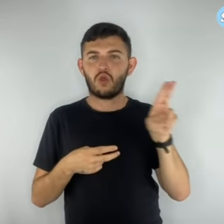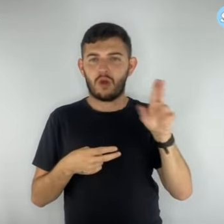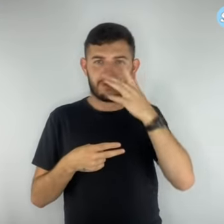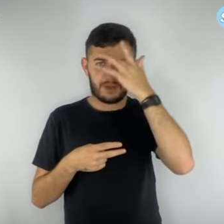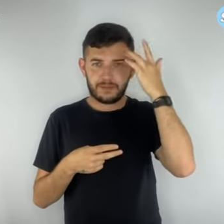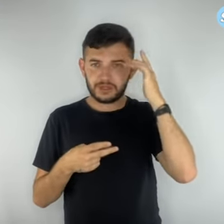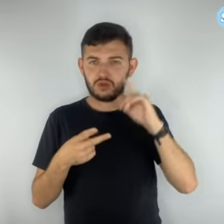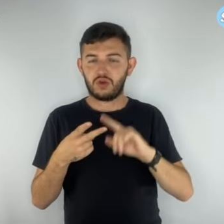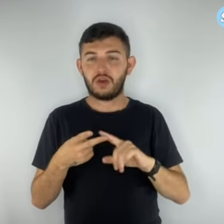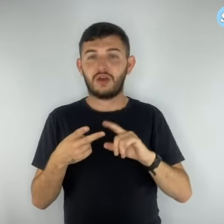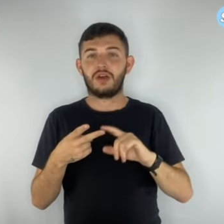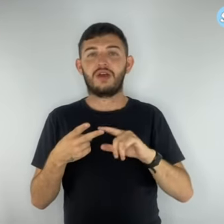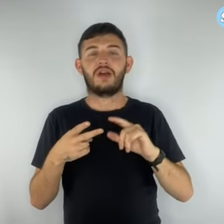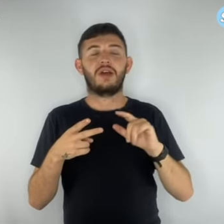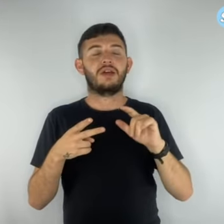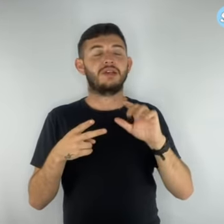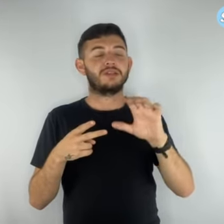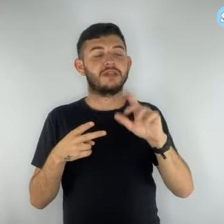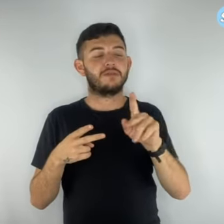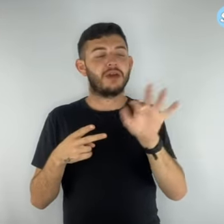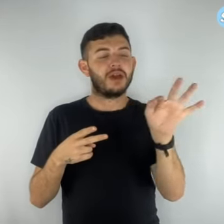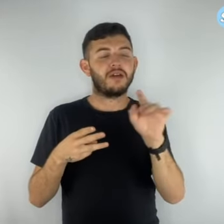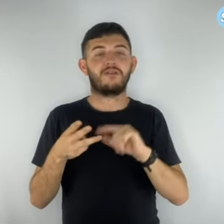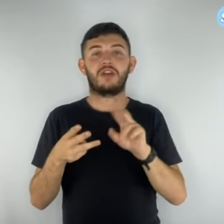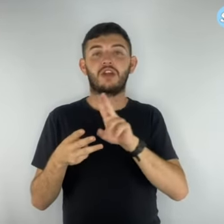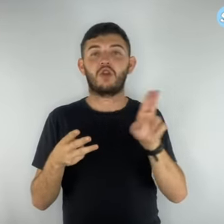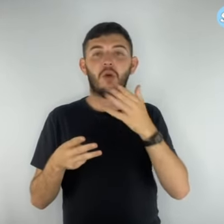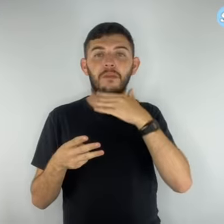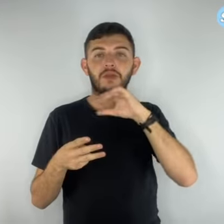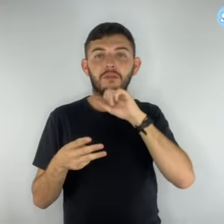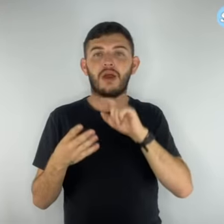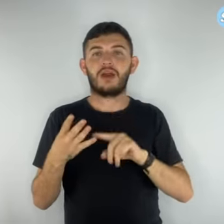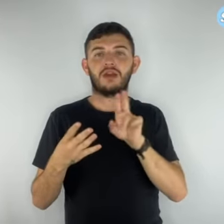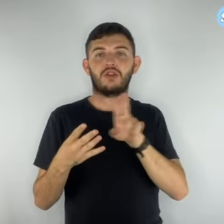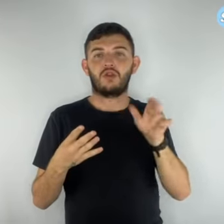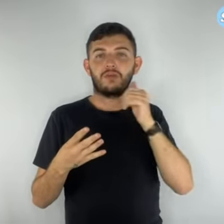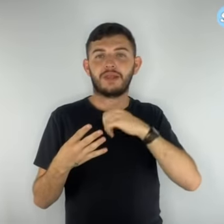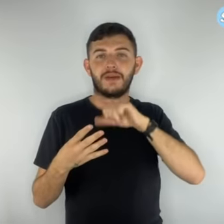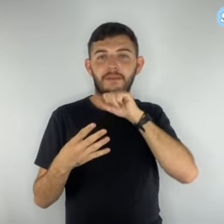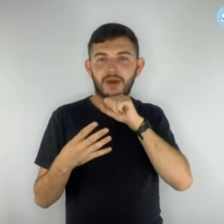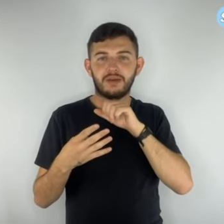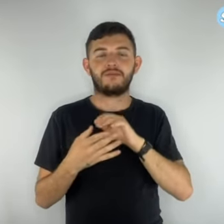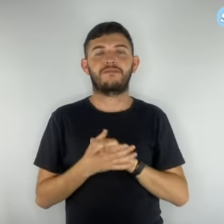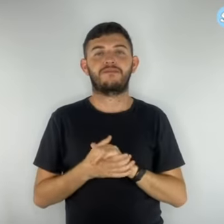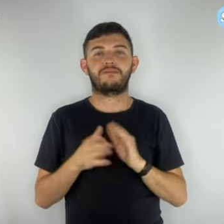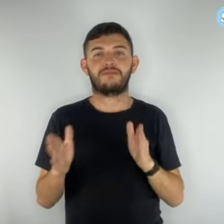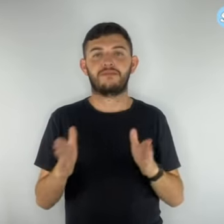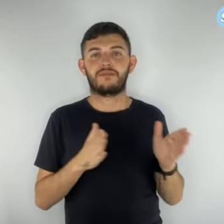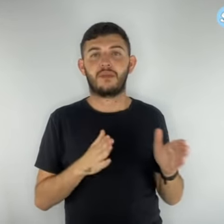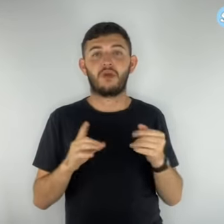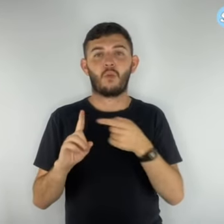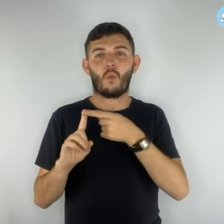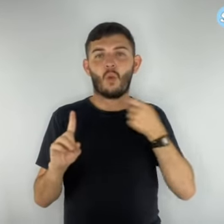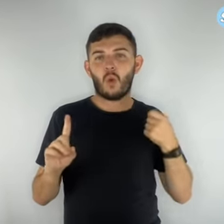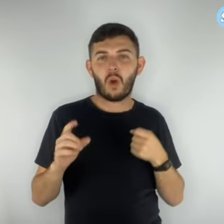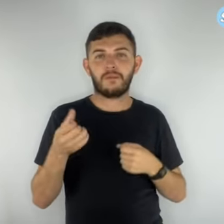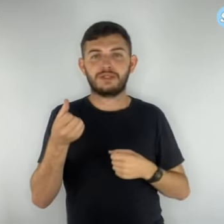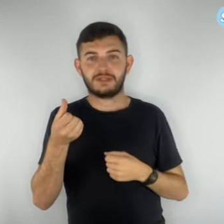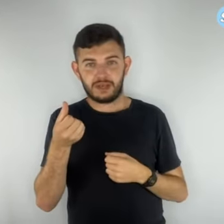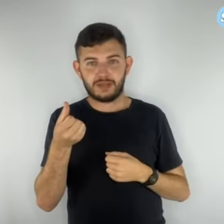e nome do pai e da mãe. Golpe 6 O golpe mais recente consiste no envio de